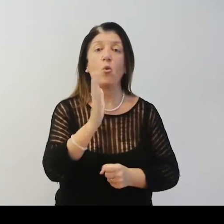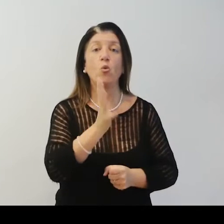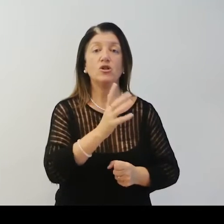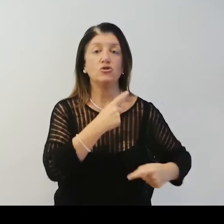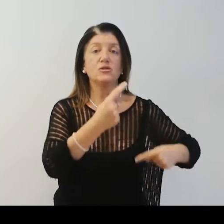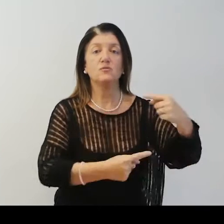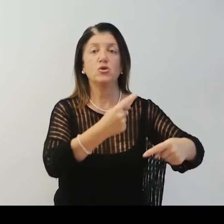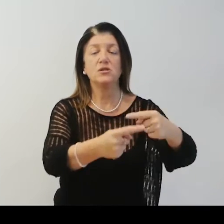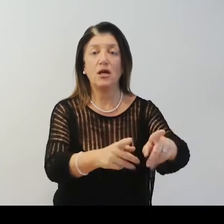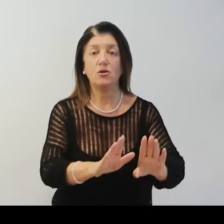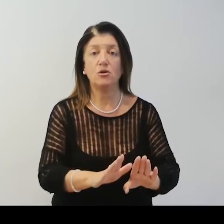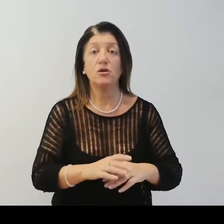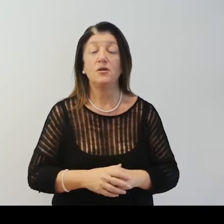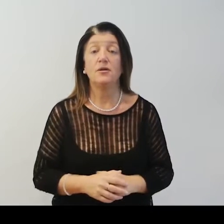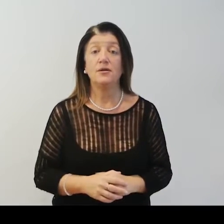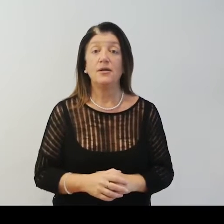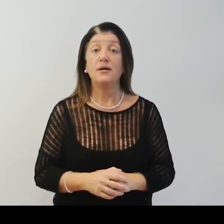Fu eretta nel quindicesimo secolo.